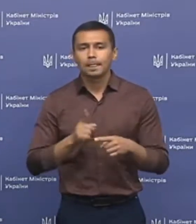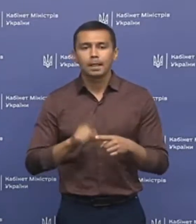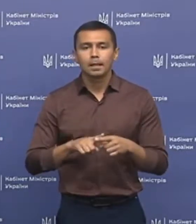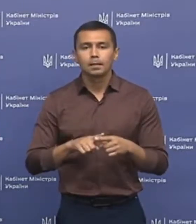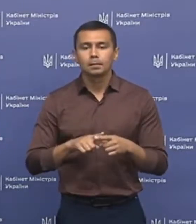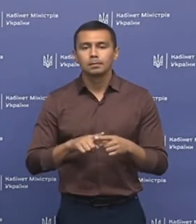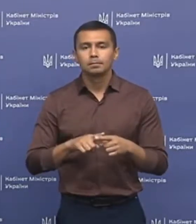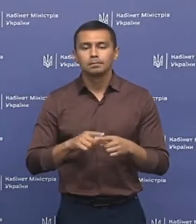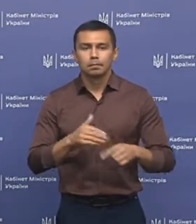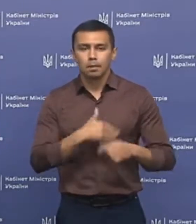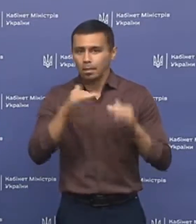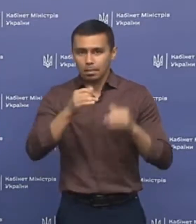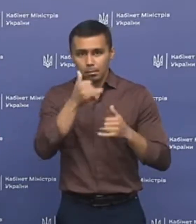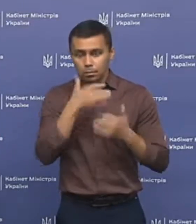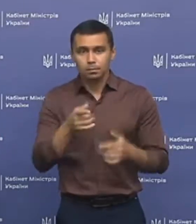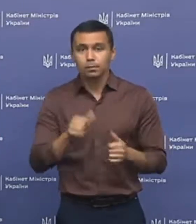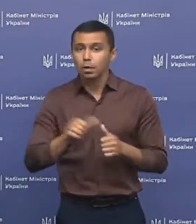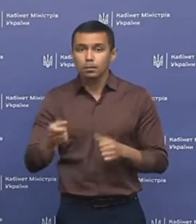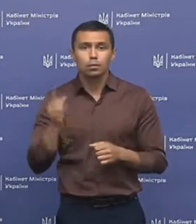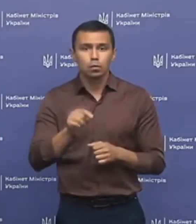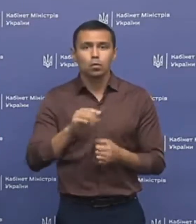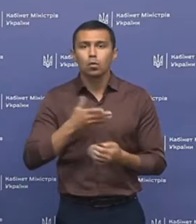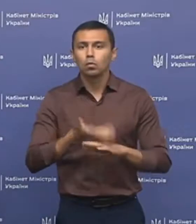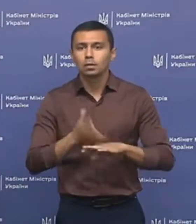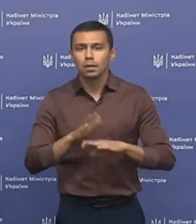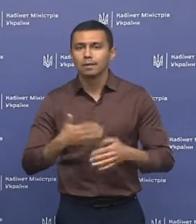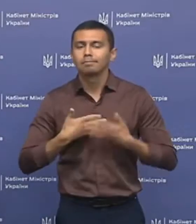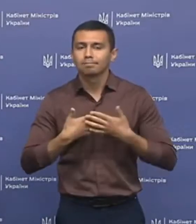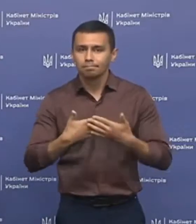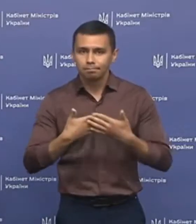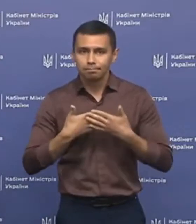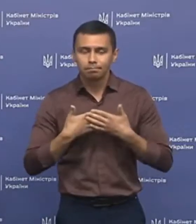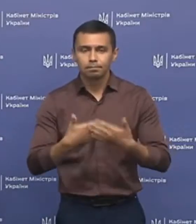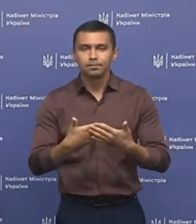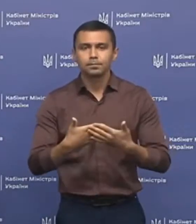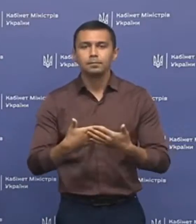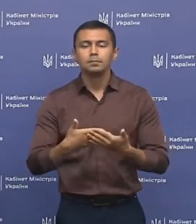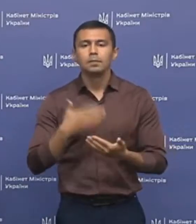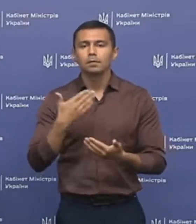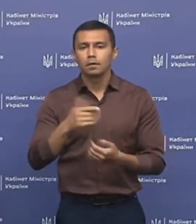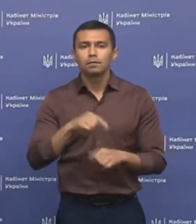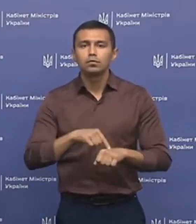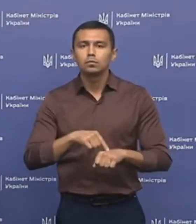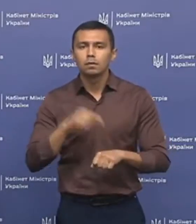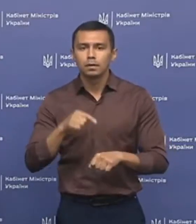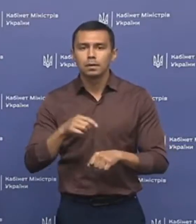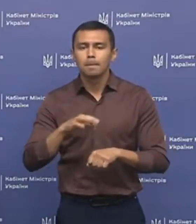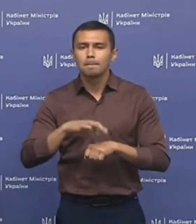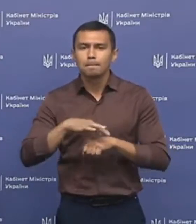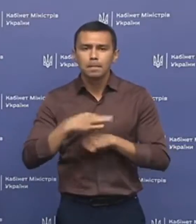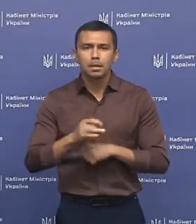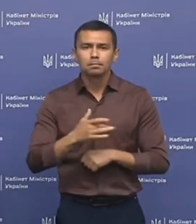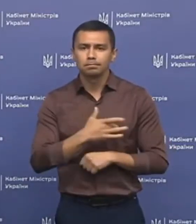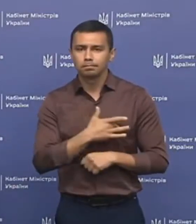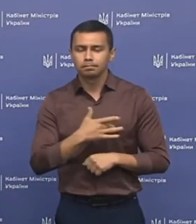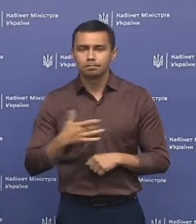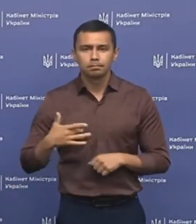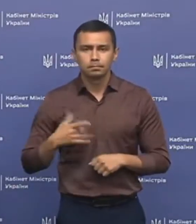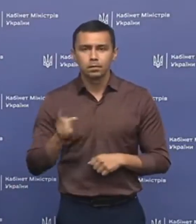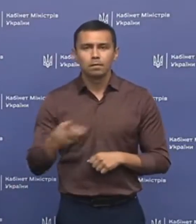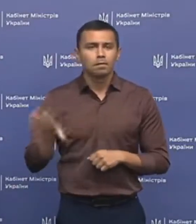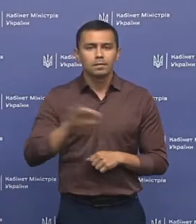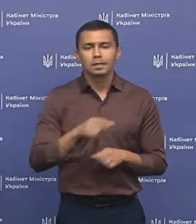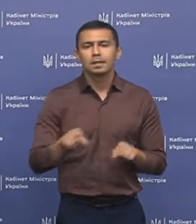температуру. Окрім того, ускладнення дихання, тобто ви відчуваєте біля в рідні кліція,